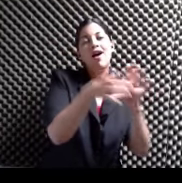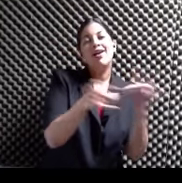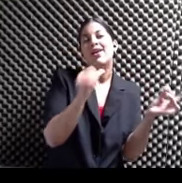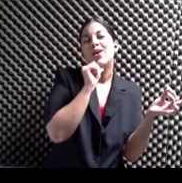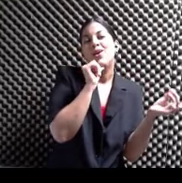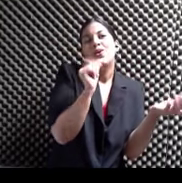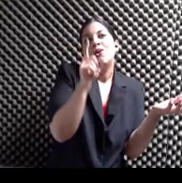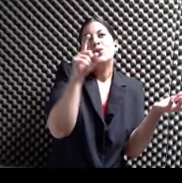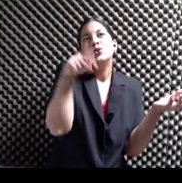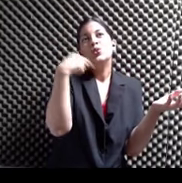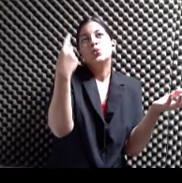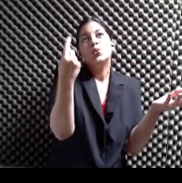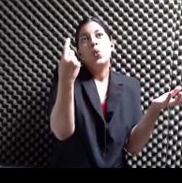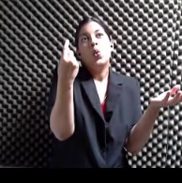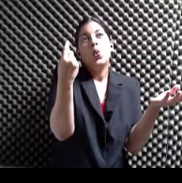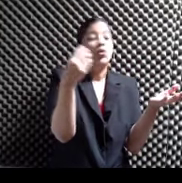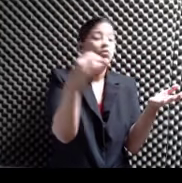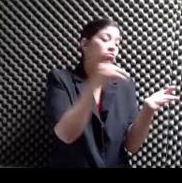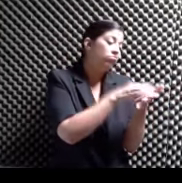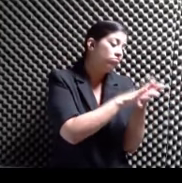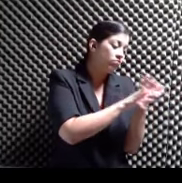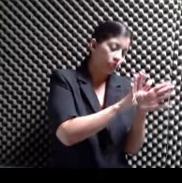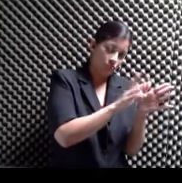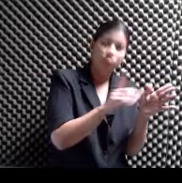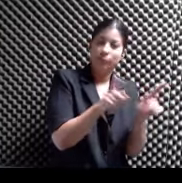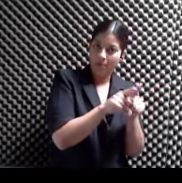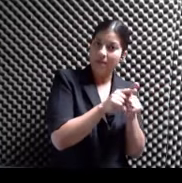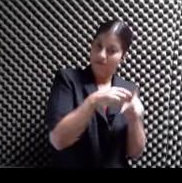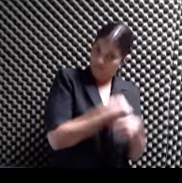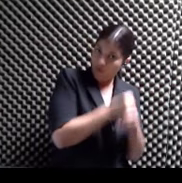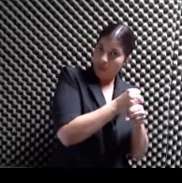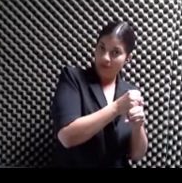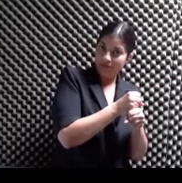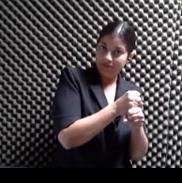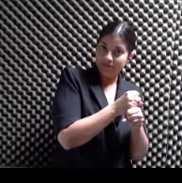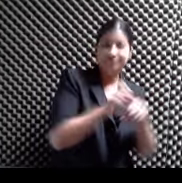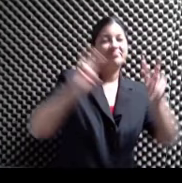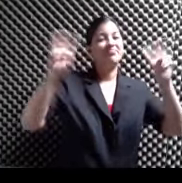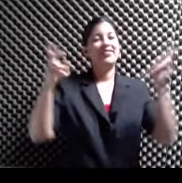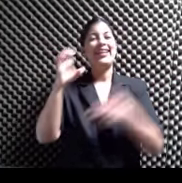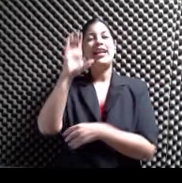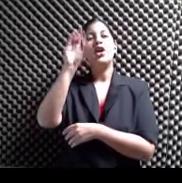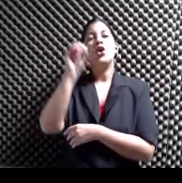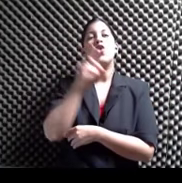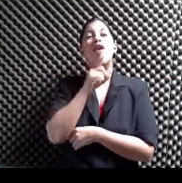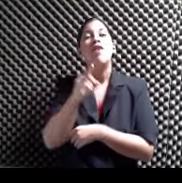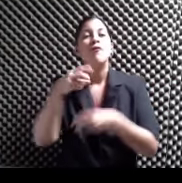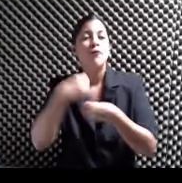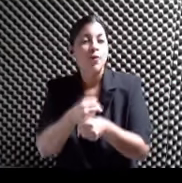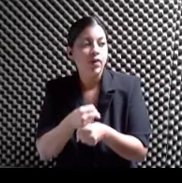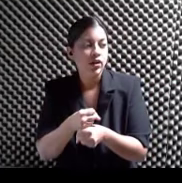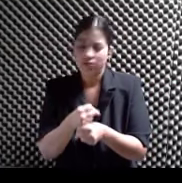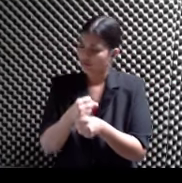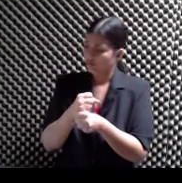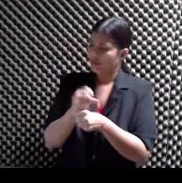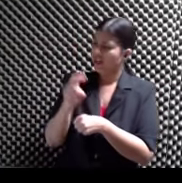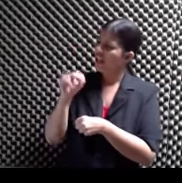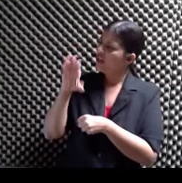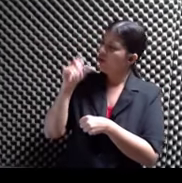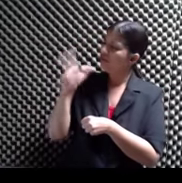del contenido Sino también a partir De la forma Exacto El eco de las formas Y ahora que mencionas eso Nicole Me imagino que cada Cada